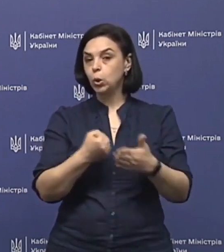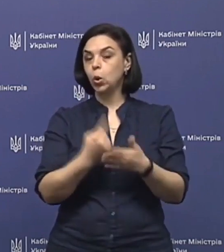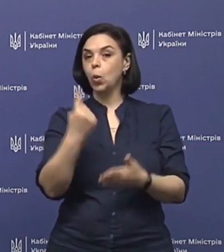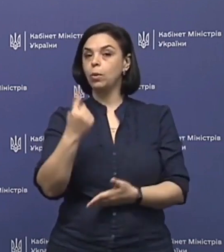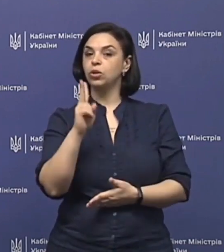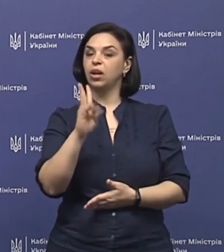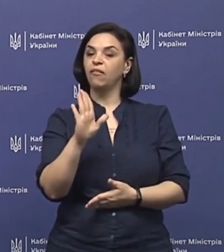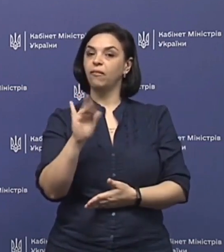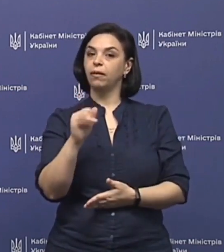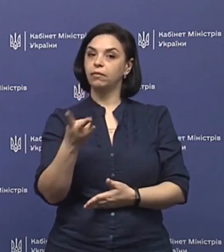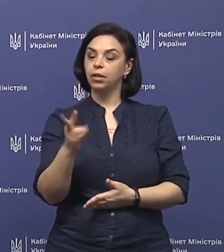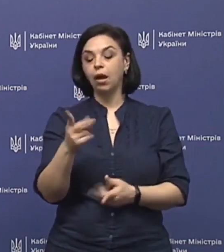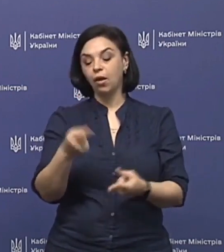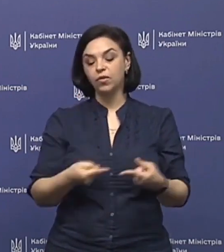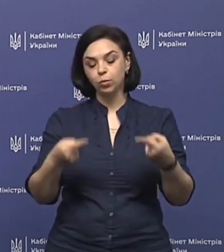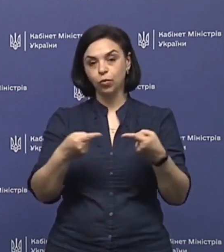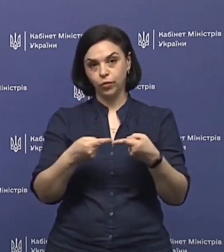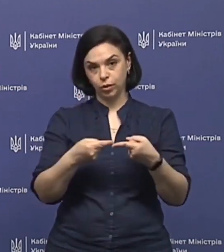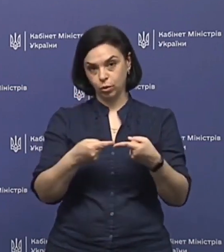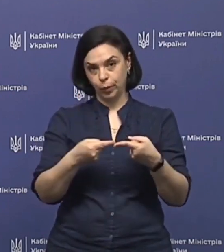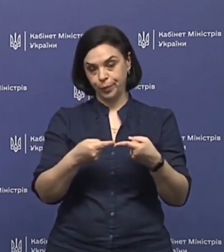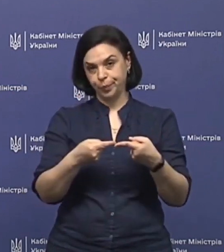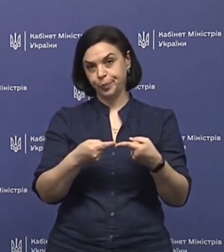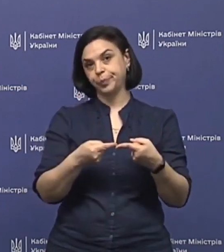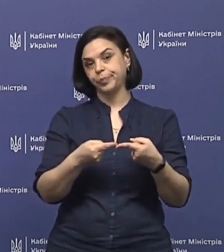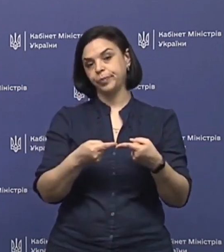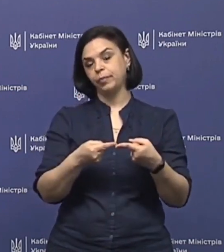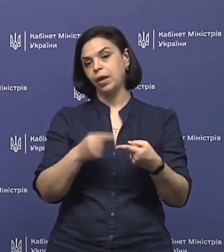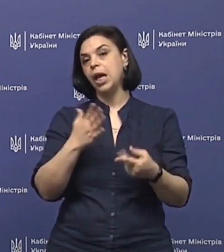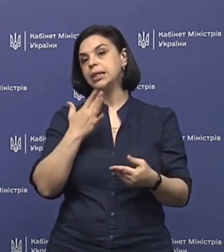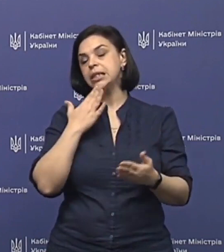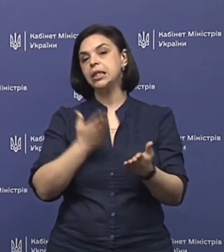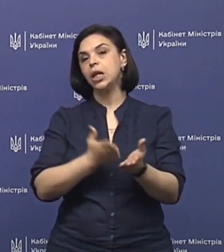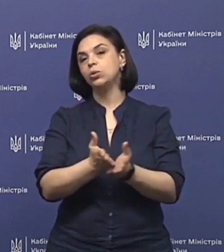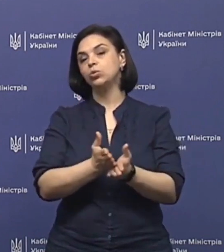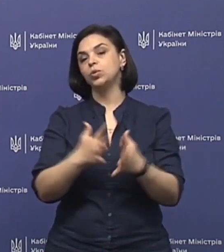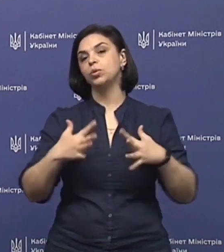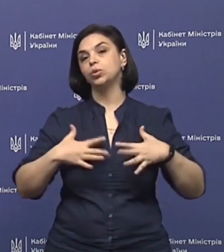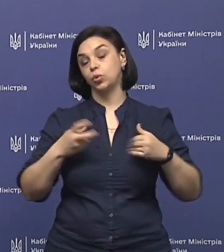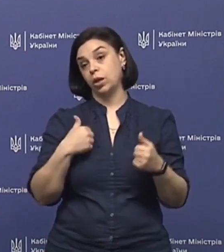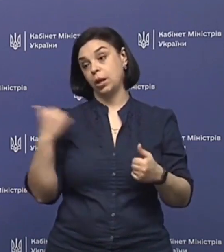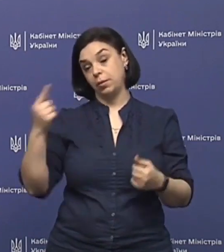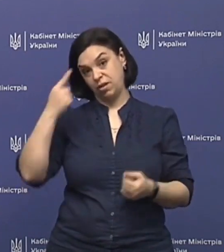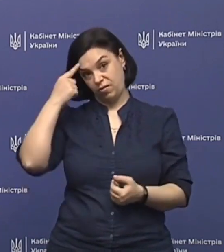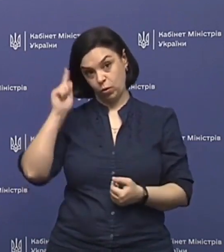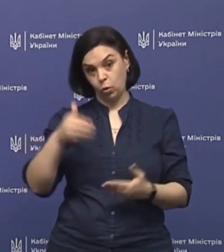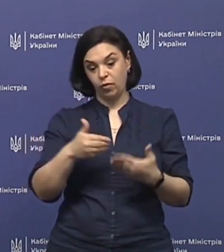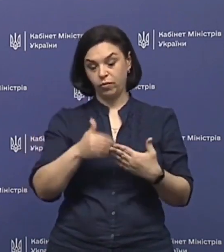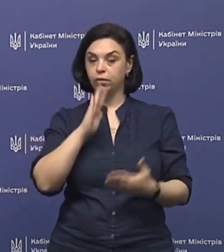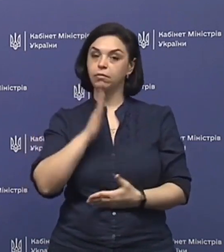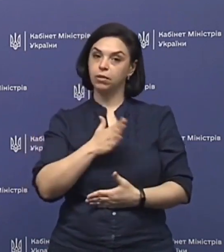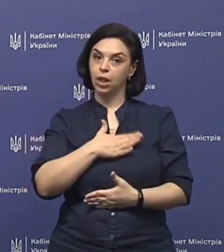квітня відповідно Національна служба здоров'я, як мені відомо, від